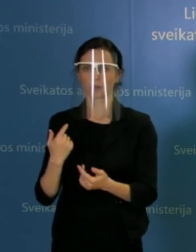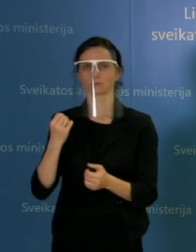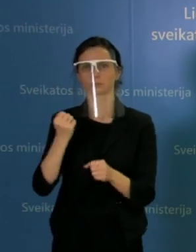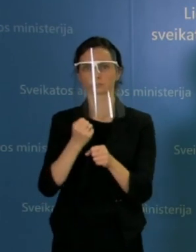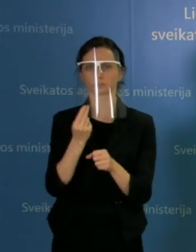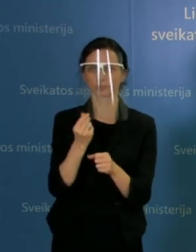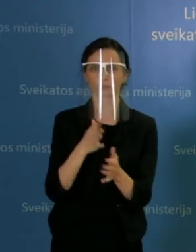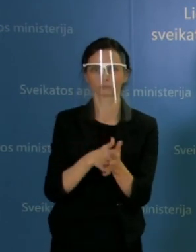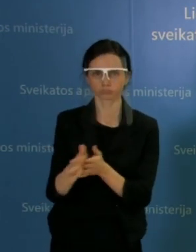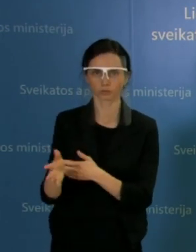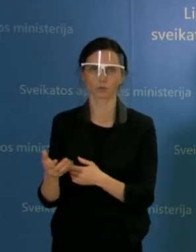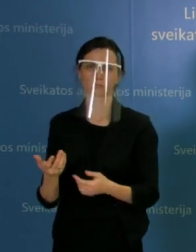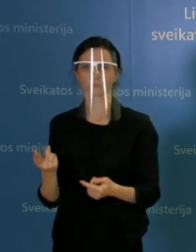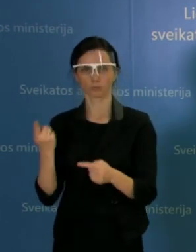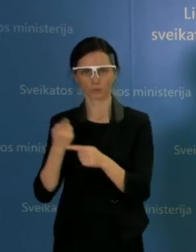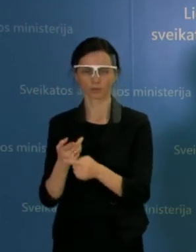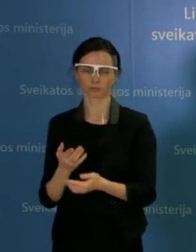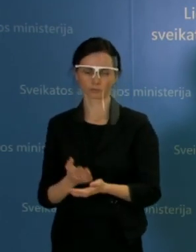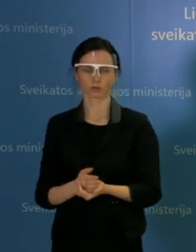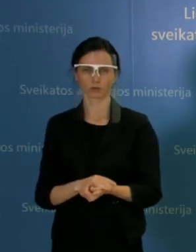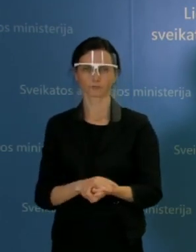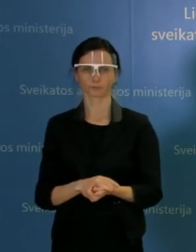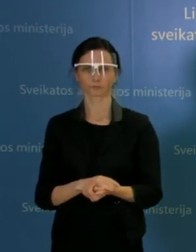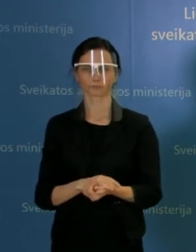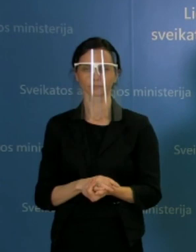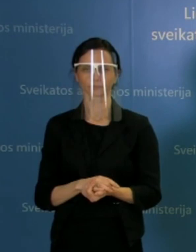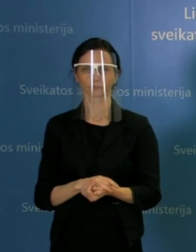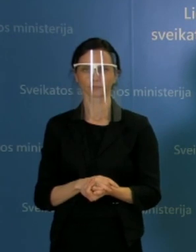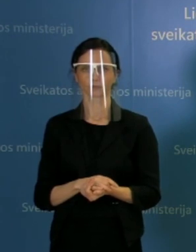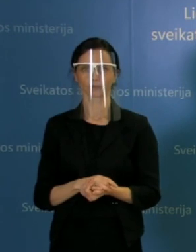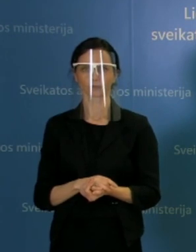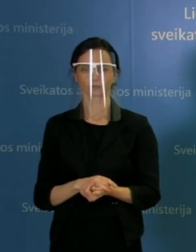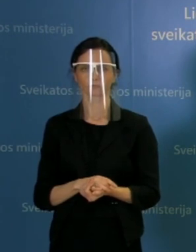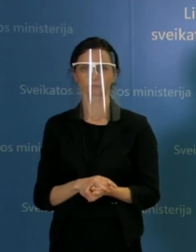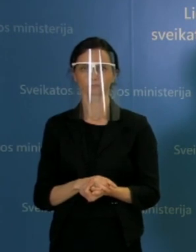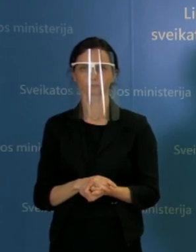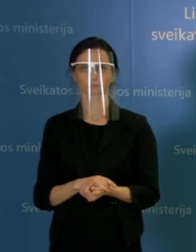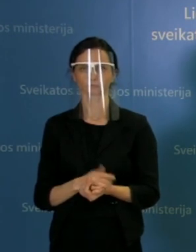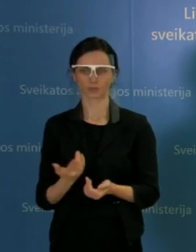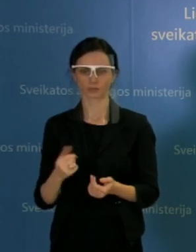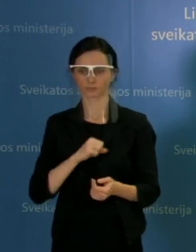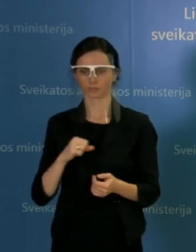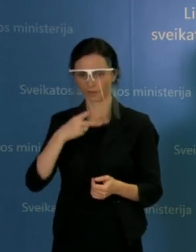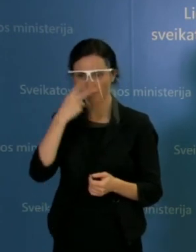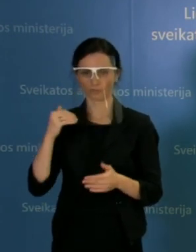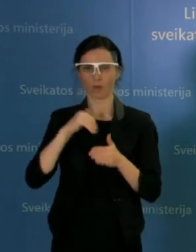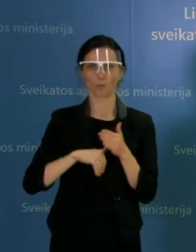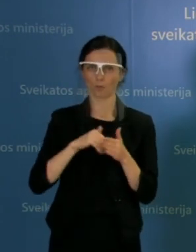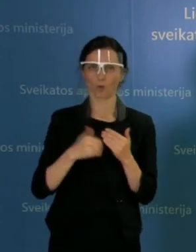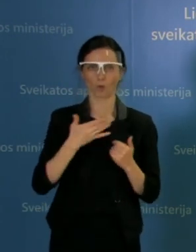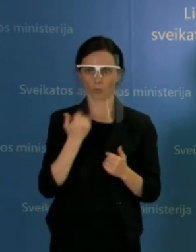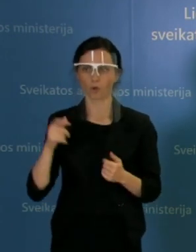reikalaujantį priemonę. Ir mes ją tikrai netaupydami labai intensyviai